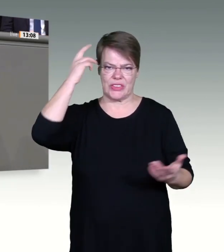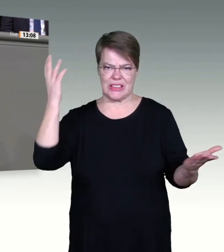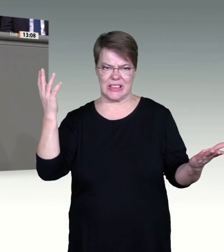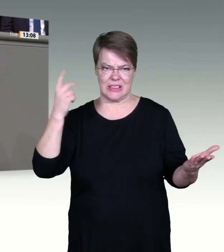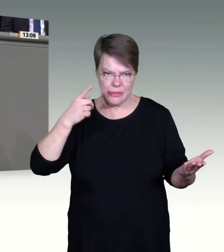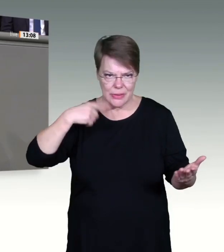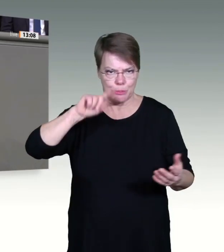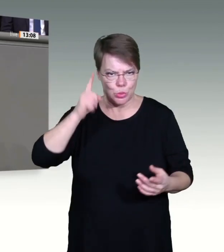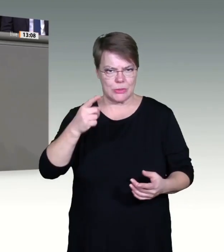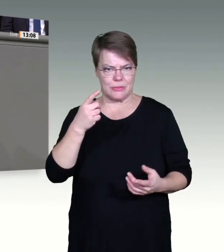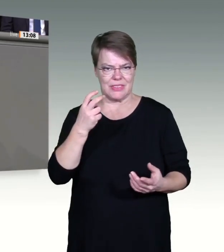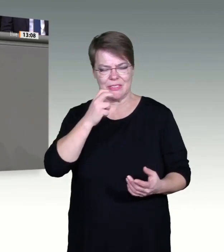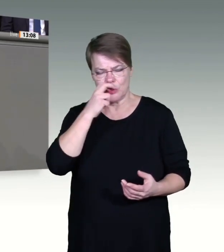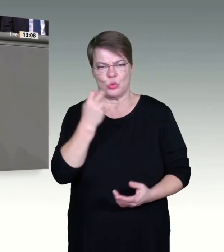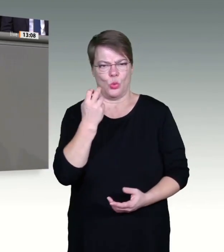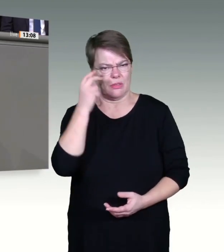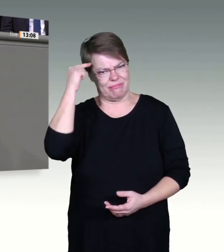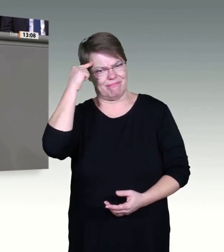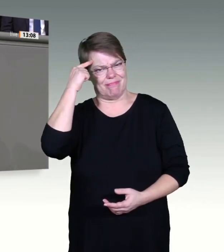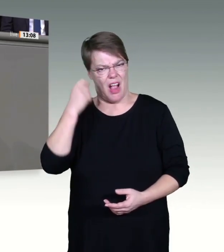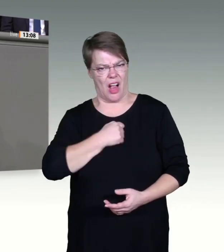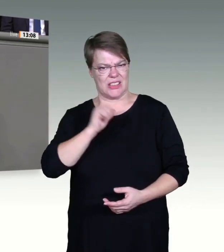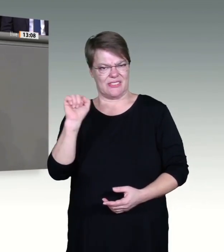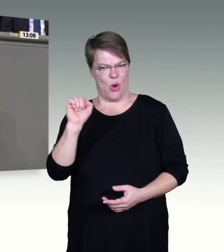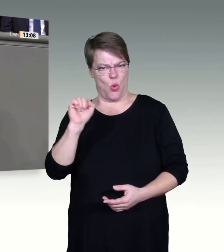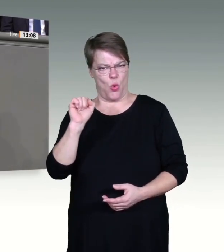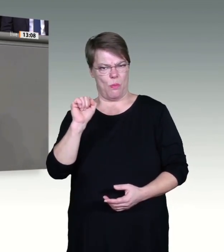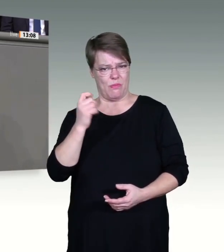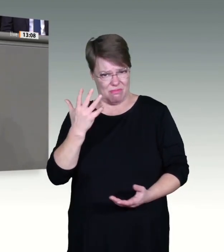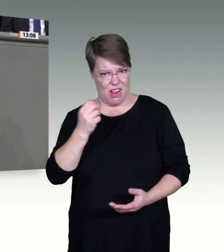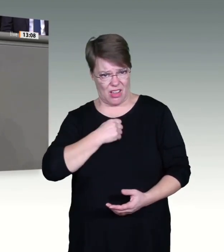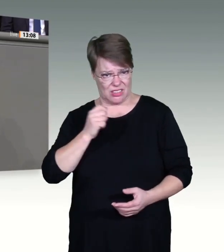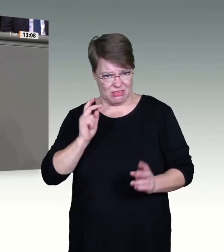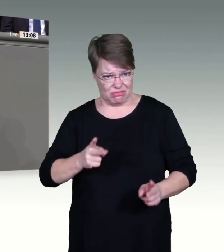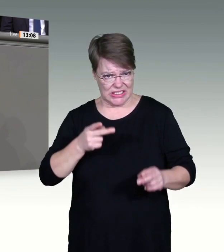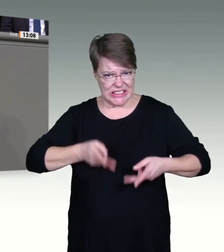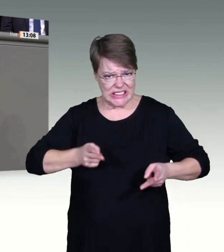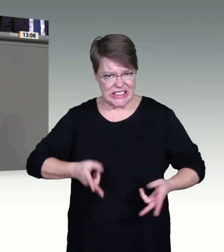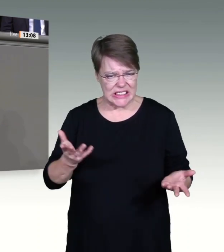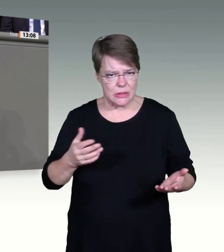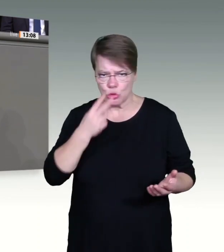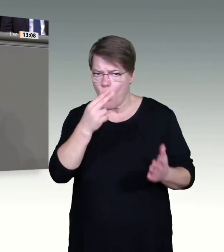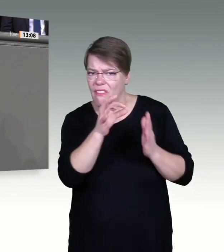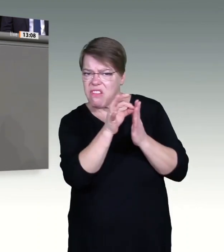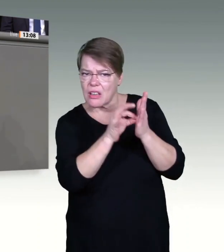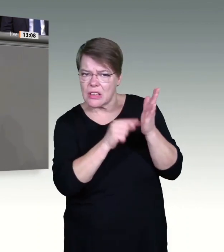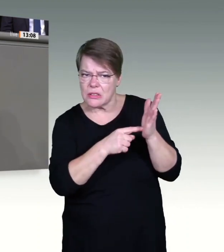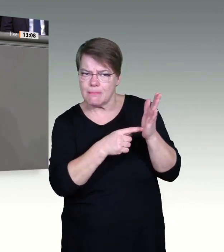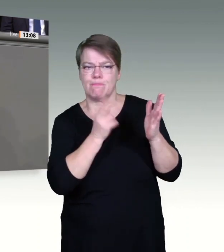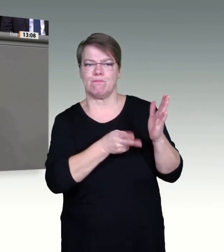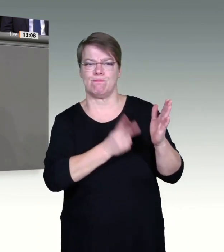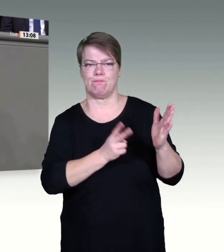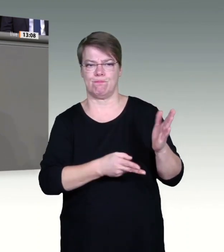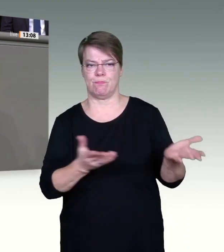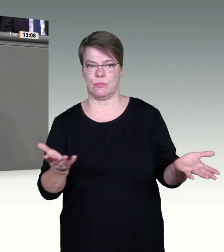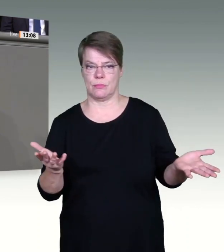können die menschliche DNA schon deshalb nicht verändern, weil sie eine völlig andere chemische Struktur als